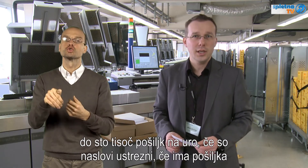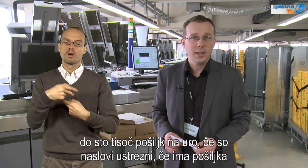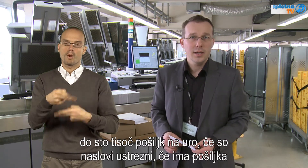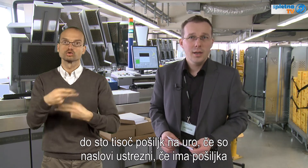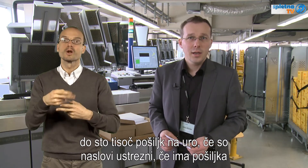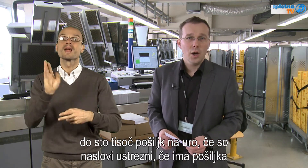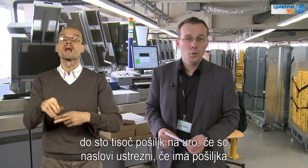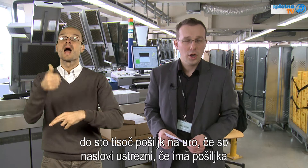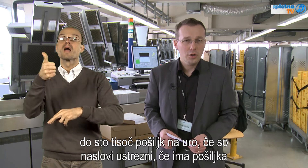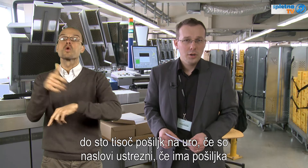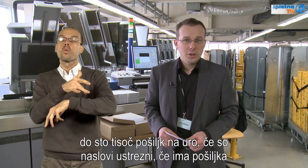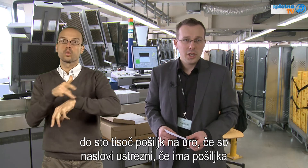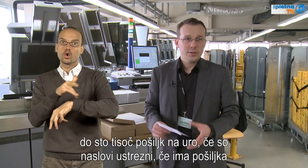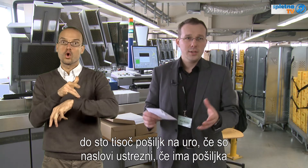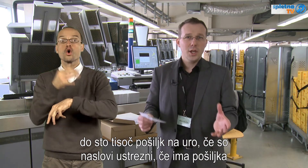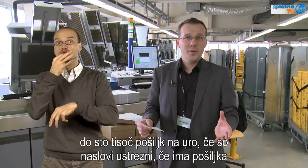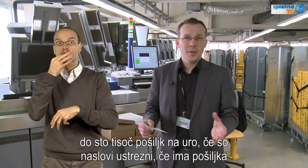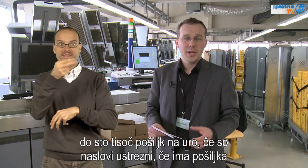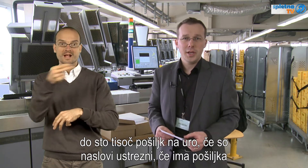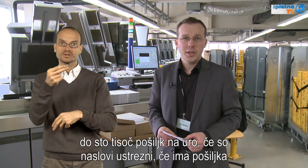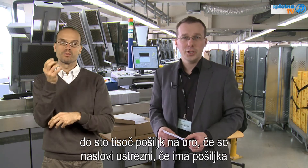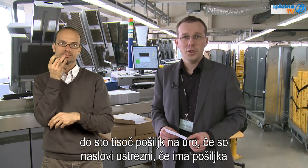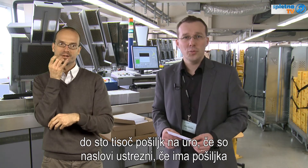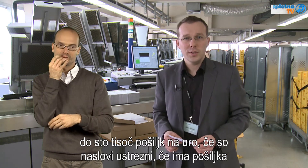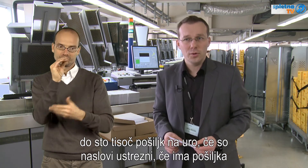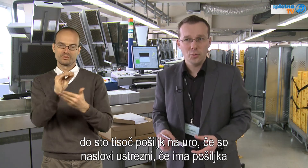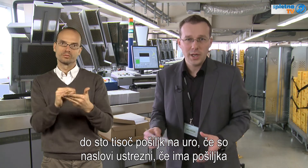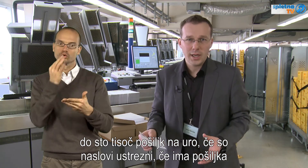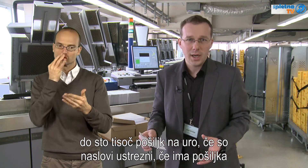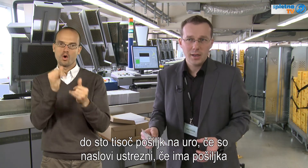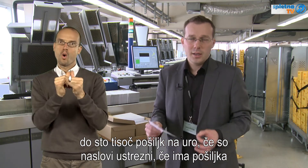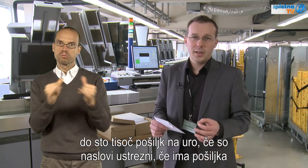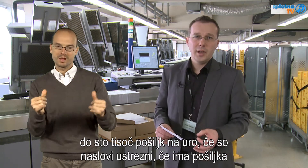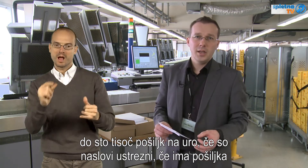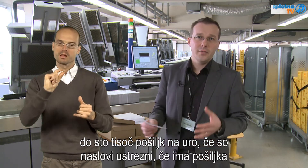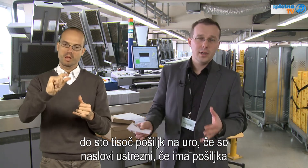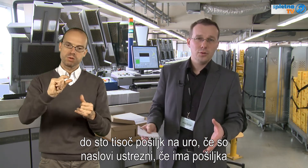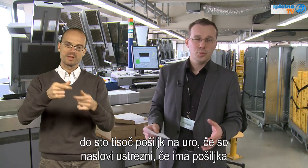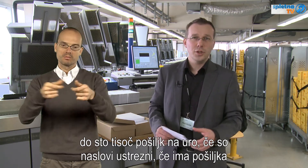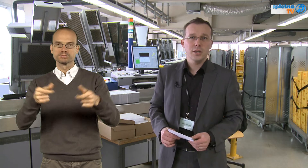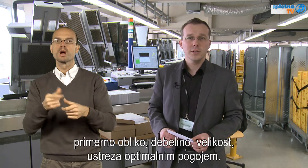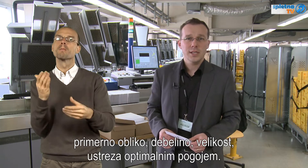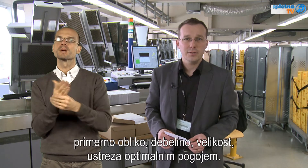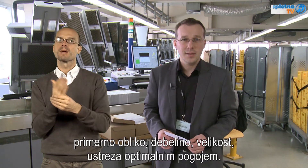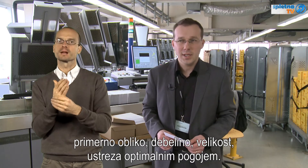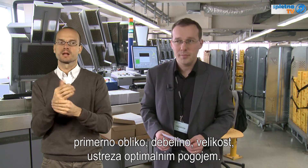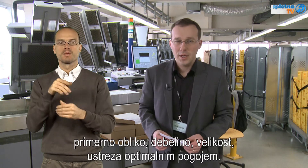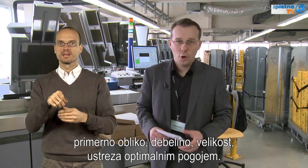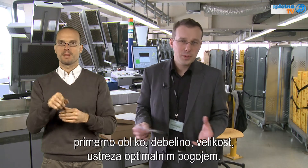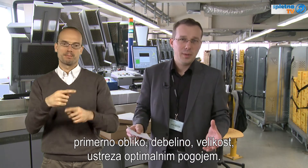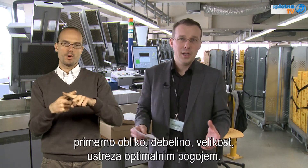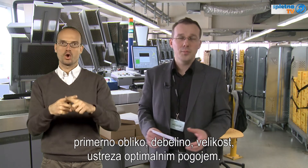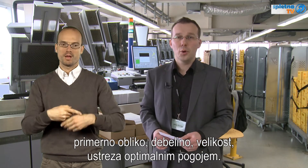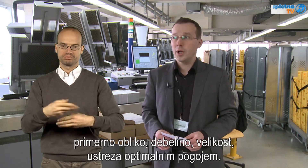pošilk na uro, če so naslovi primerni in če je v bistvu oblika, debelina, velikost pošilke ustreza vsem tem